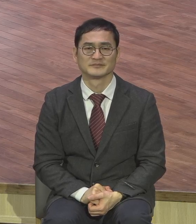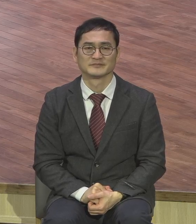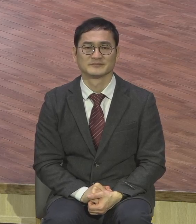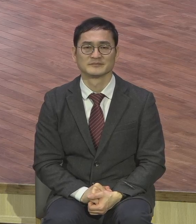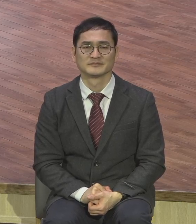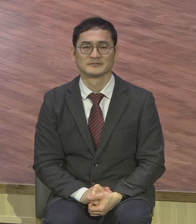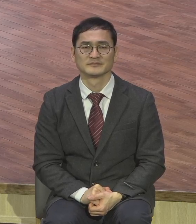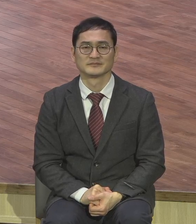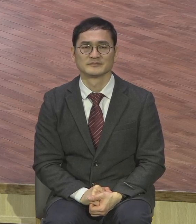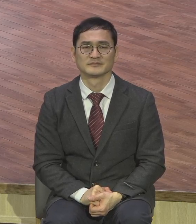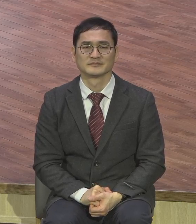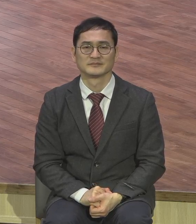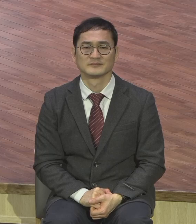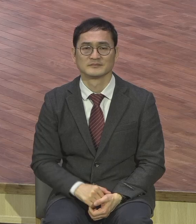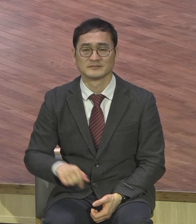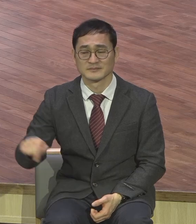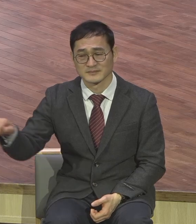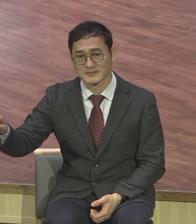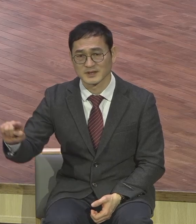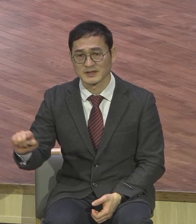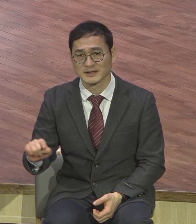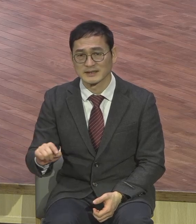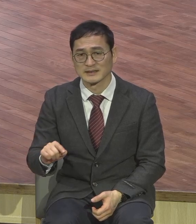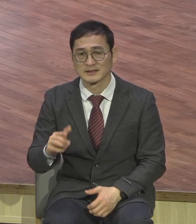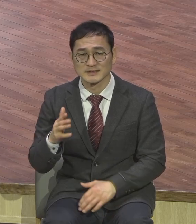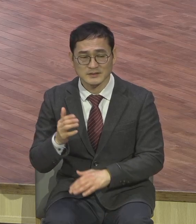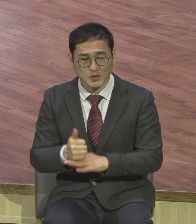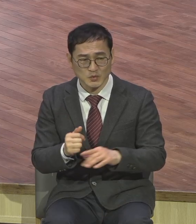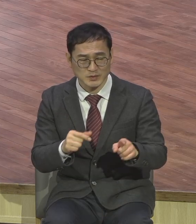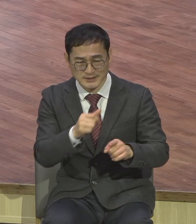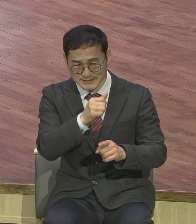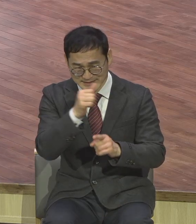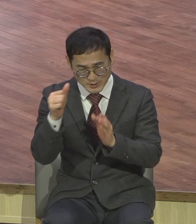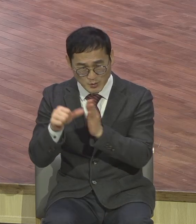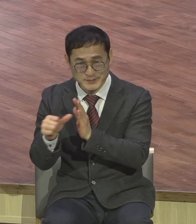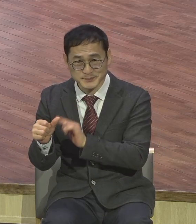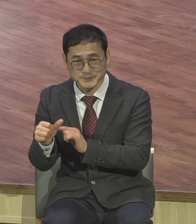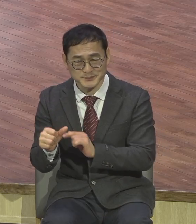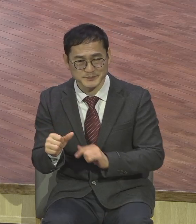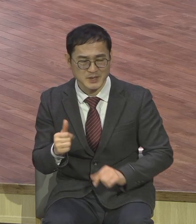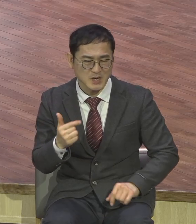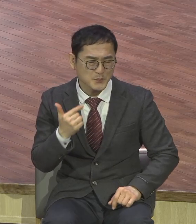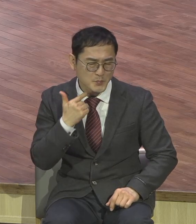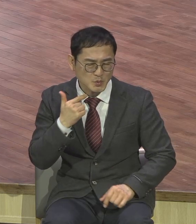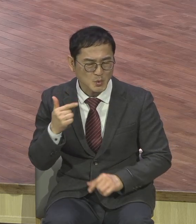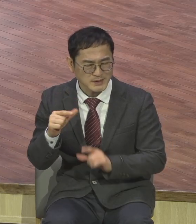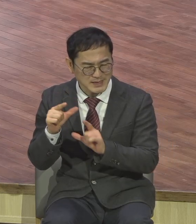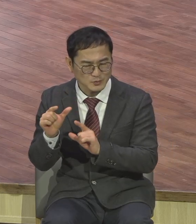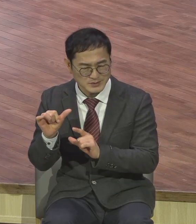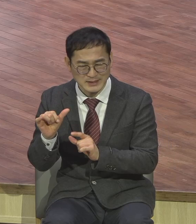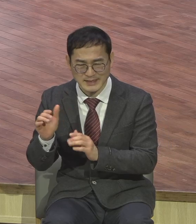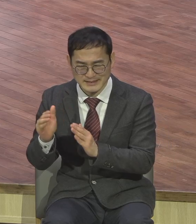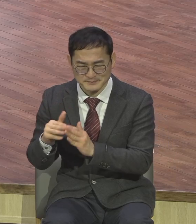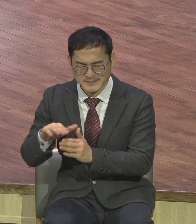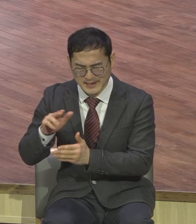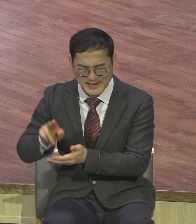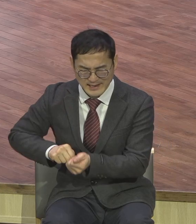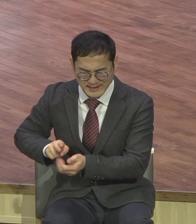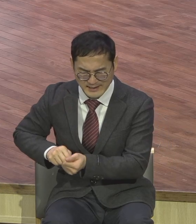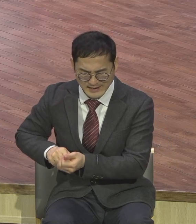목동에서 있는 거 퇴직금까지 다 받치는 거 그 당시에 30년 전에 30년 전에 12억 4천입니다 딱